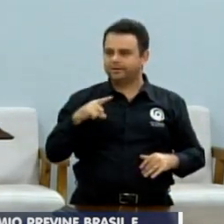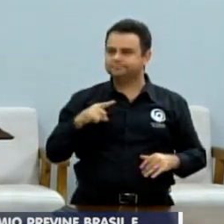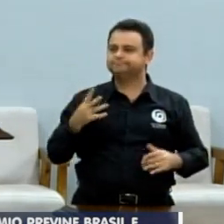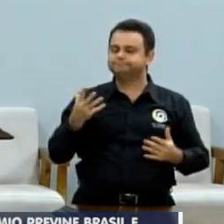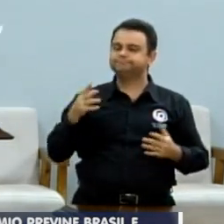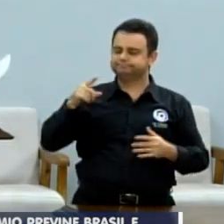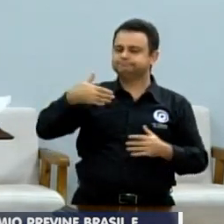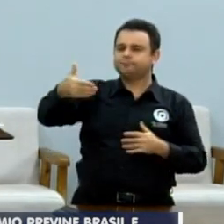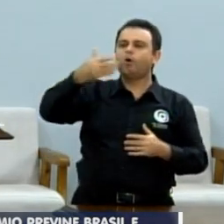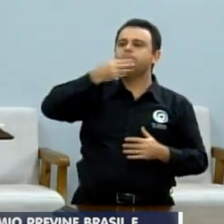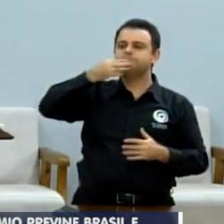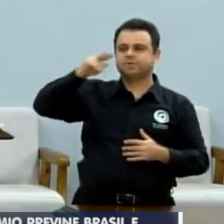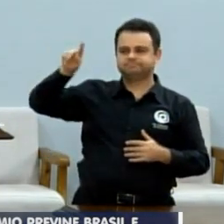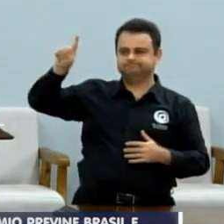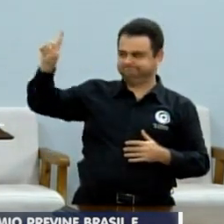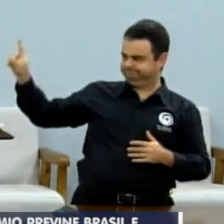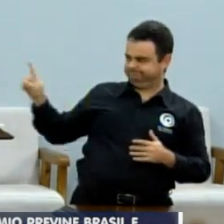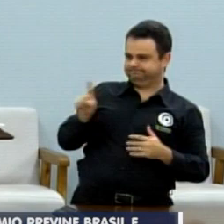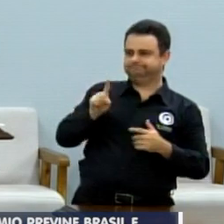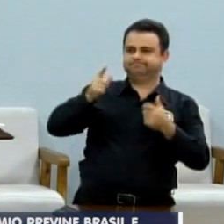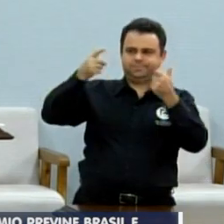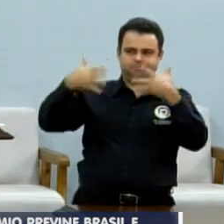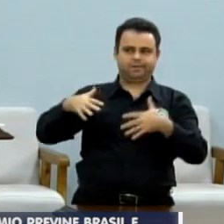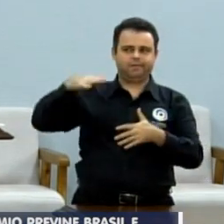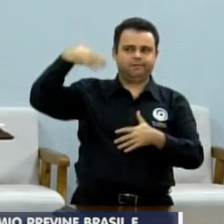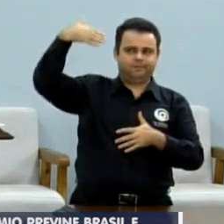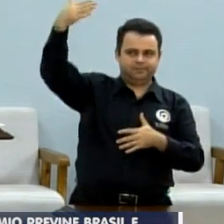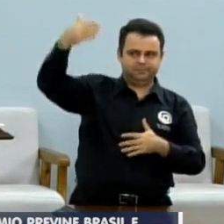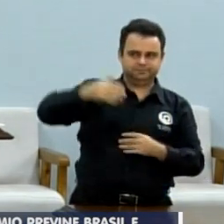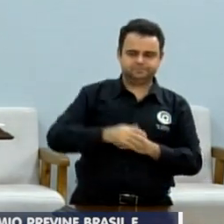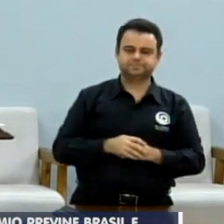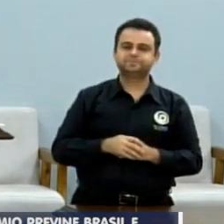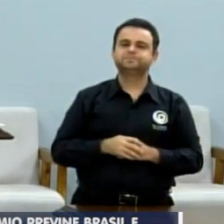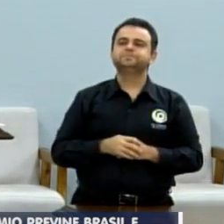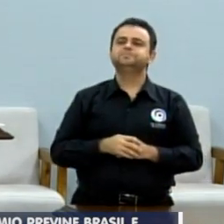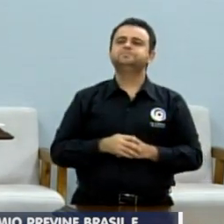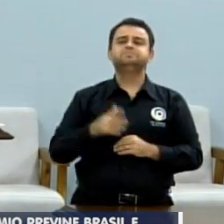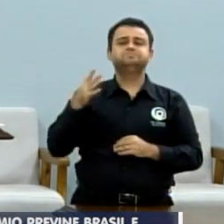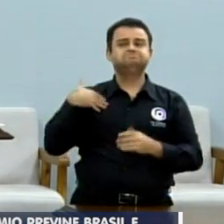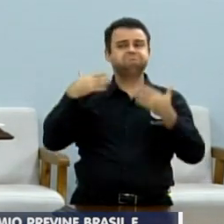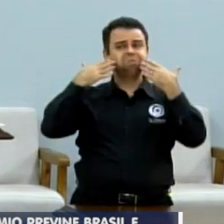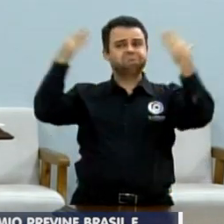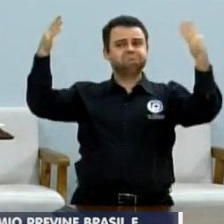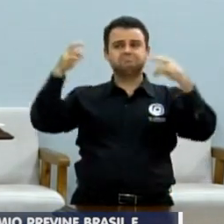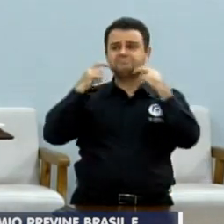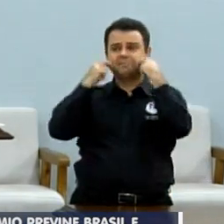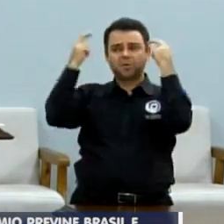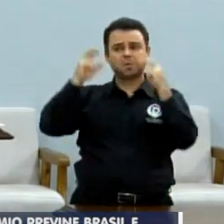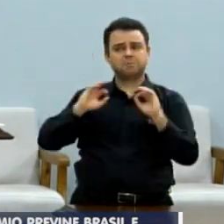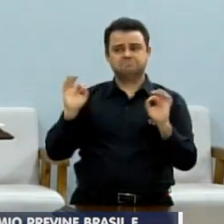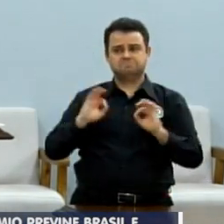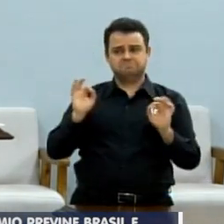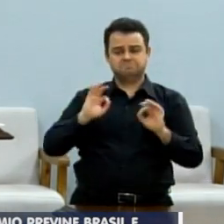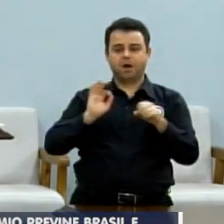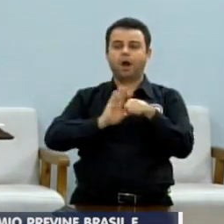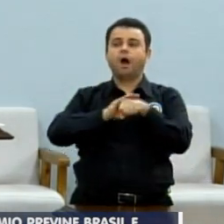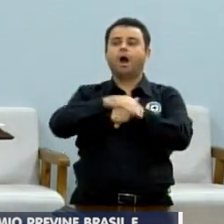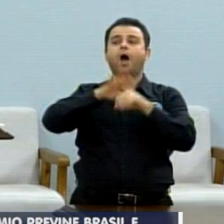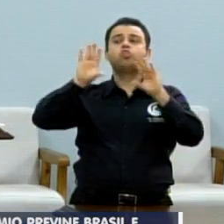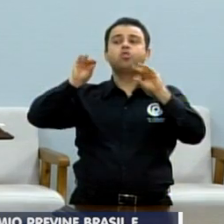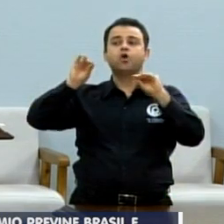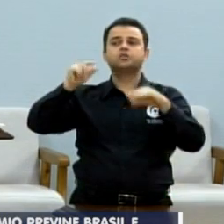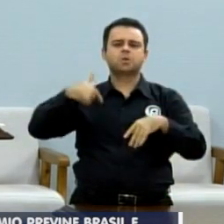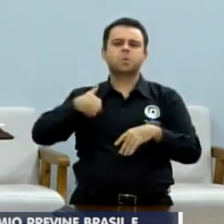Eu falo isso, eu falo isso, que eu sempre fui, e não tenho vergonha de falar, que eu fui da noite, gosto da noite,